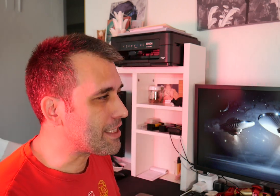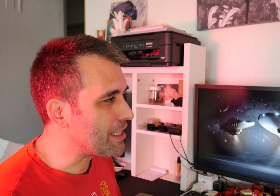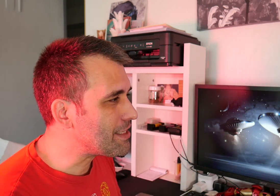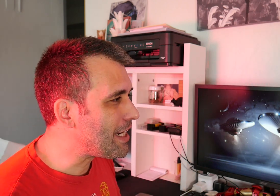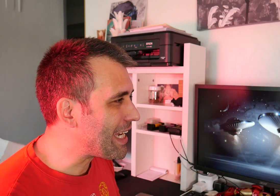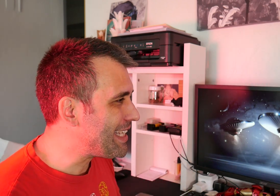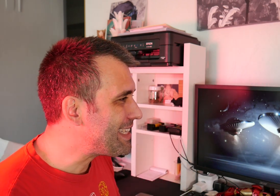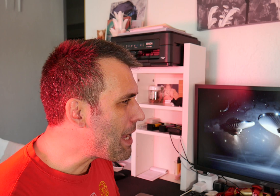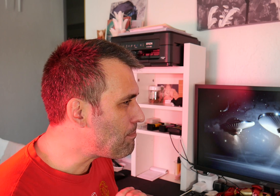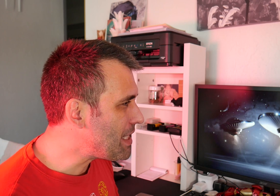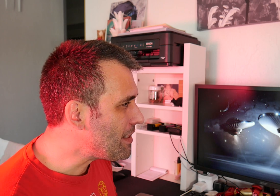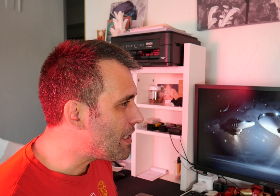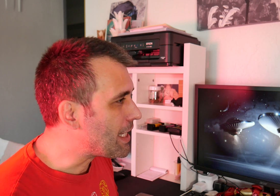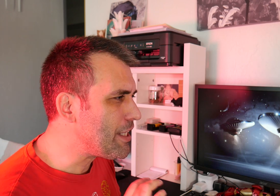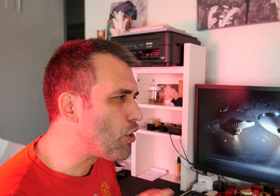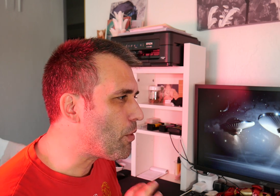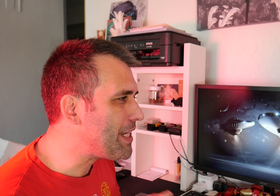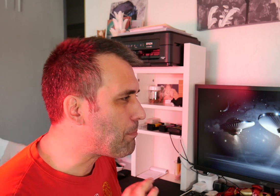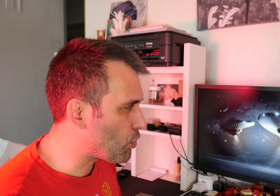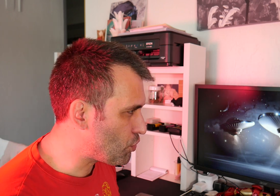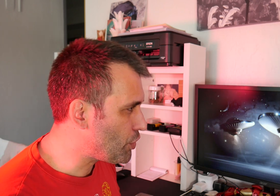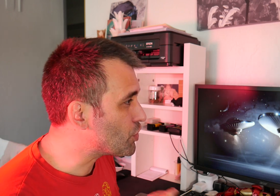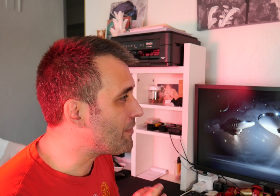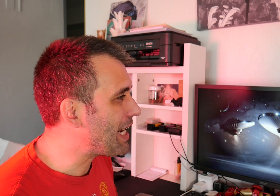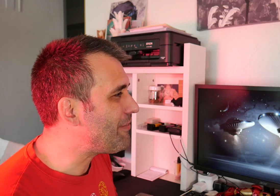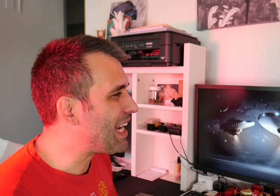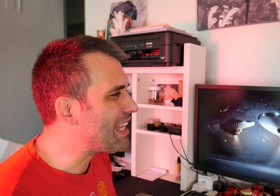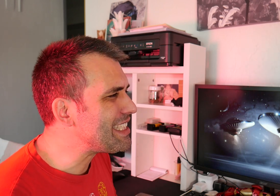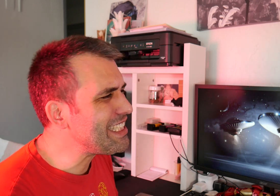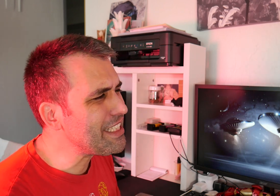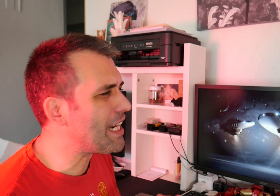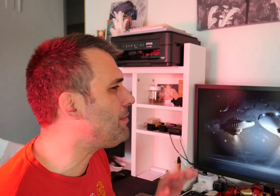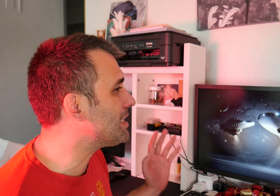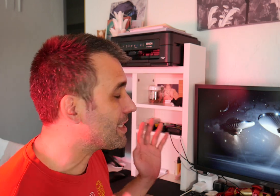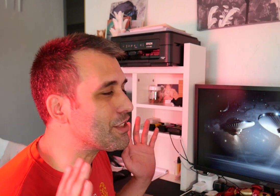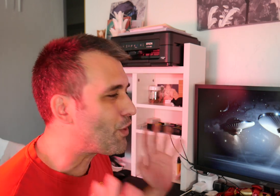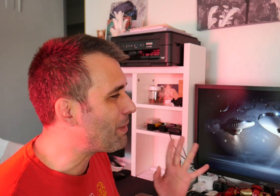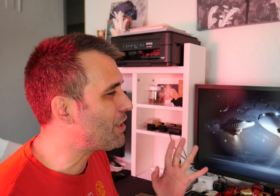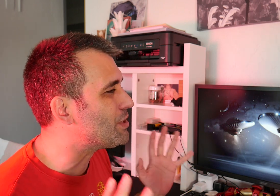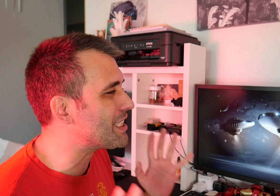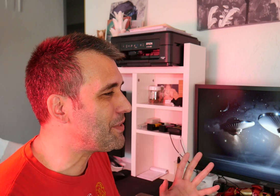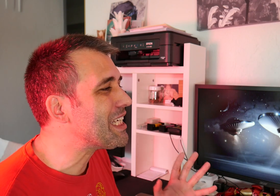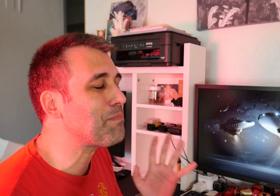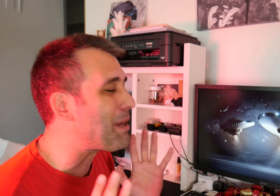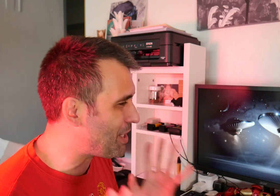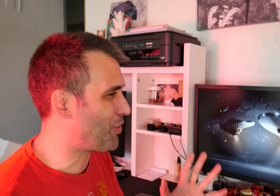extraterrestre le caí tan bien que dijo que volvería pronto y nos revelará verdades increíbles que transformarán nuestras vidas para mejor.